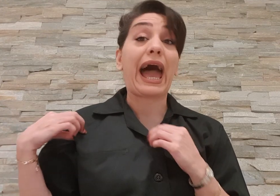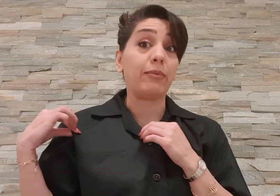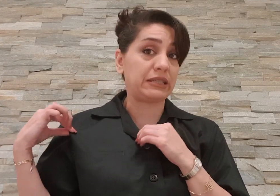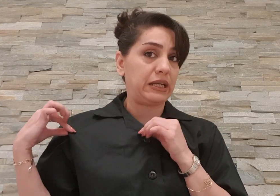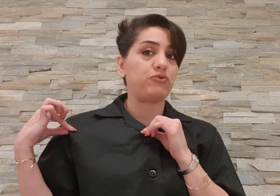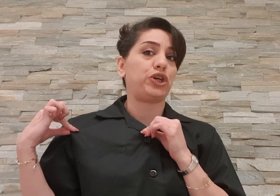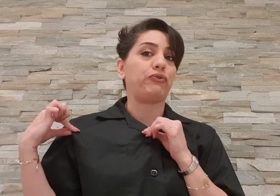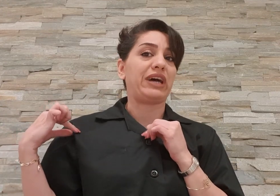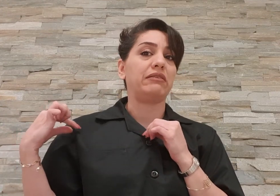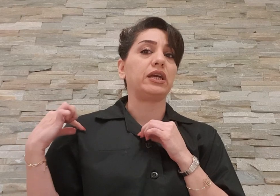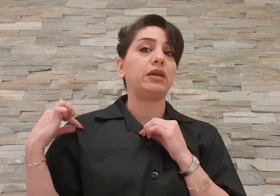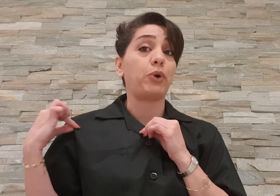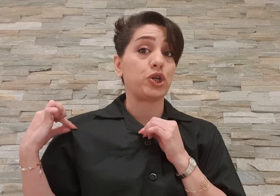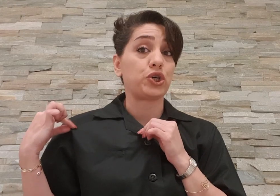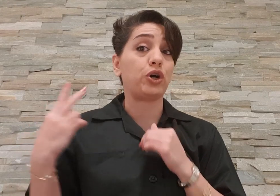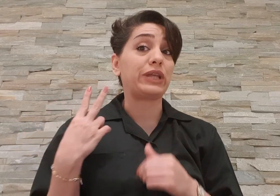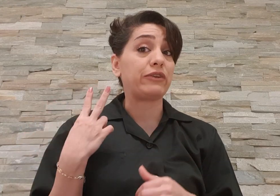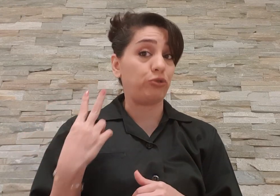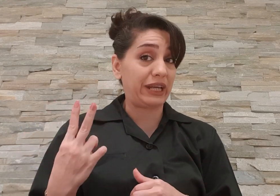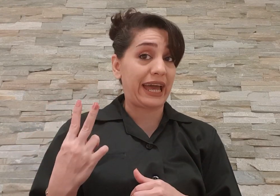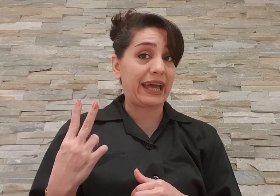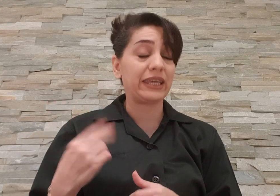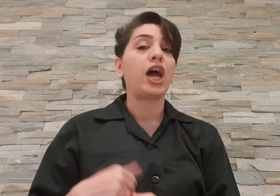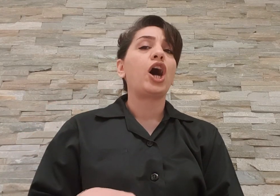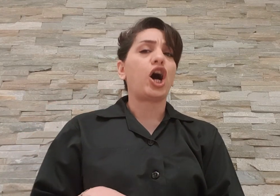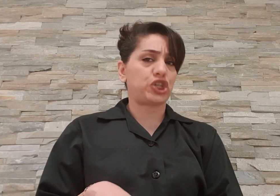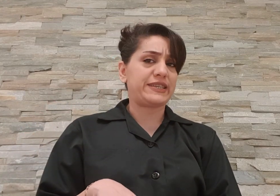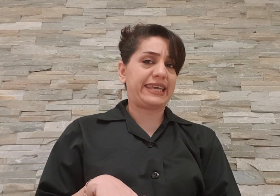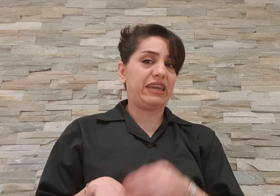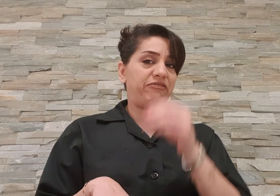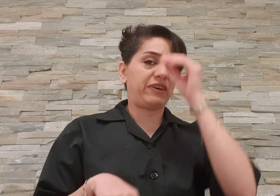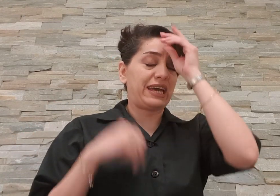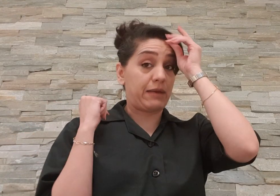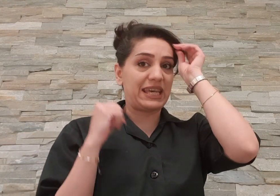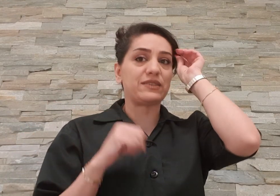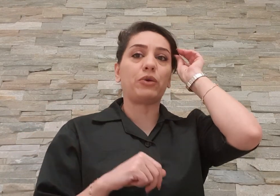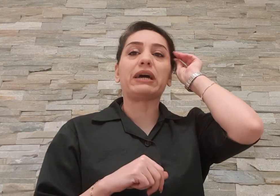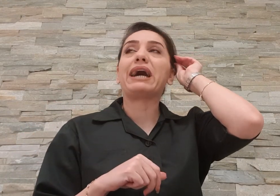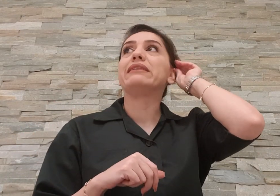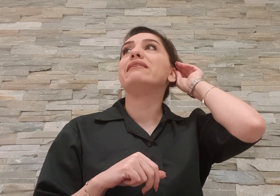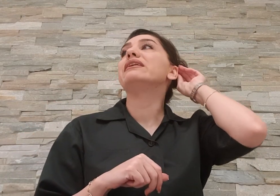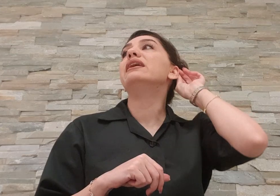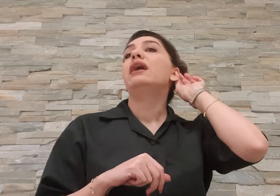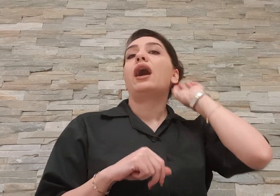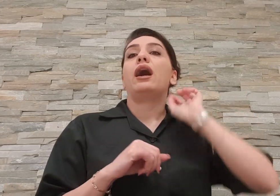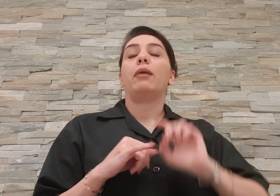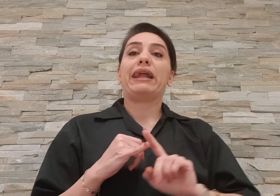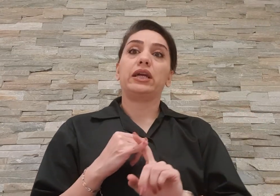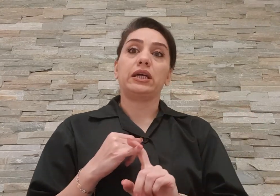البته این هم جایی گفتن داره این پارچه ها رو در دورنگ خاچقا سیف همسر سابقه بنده برای